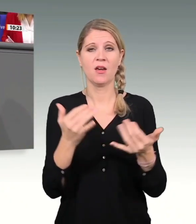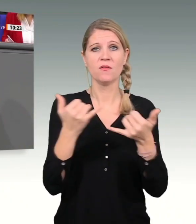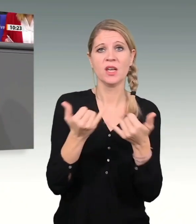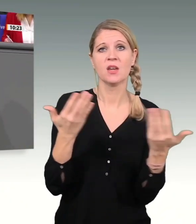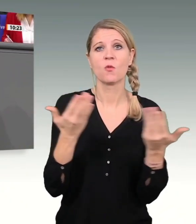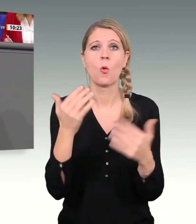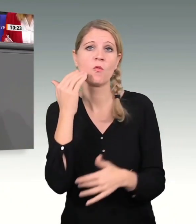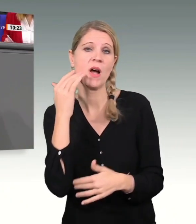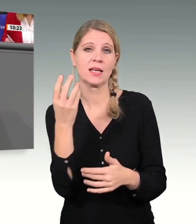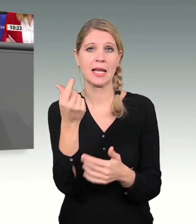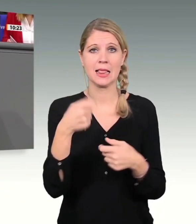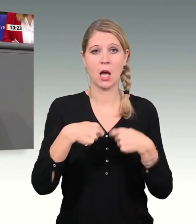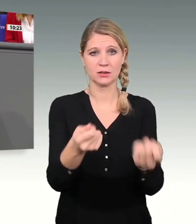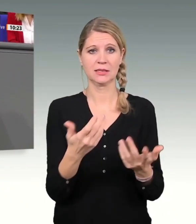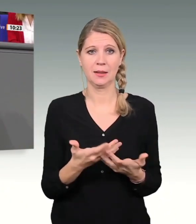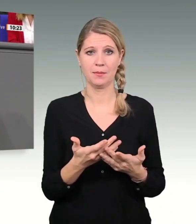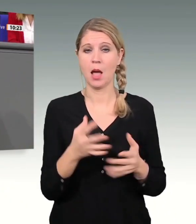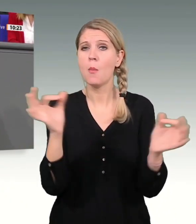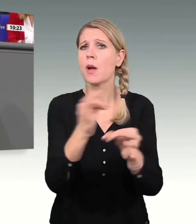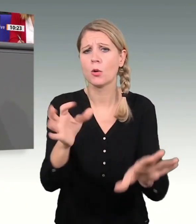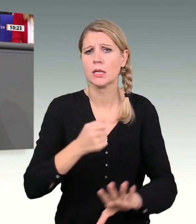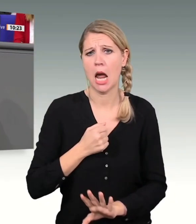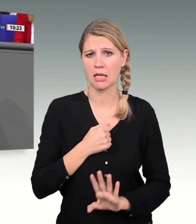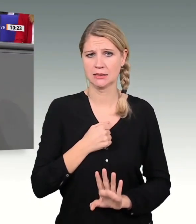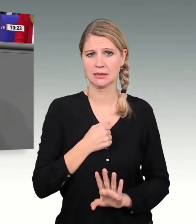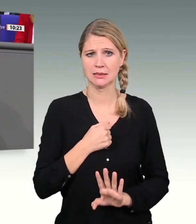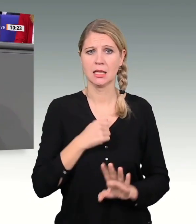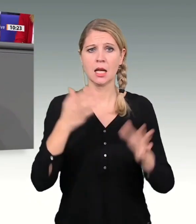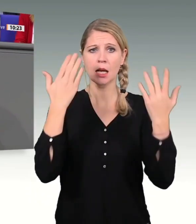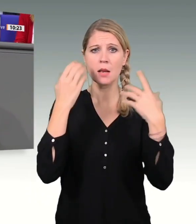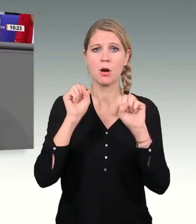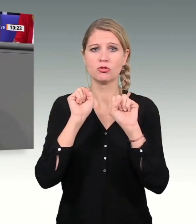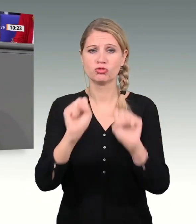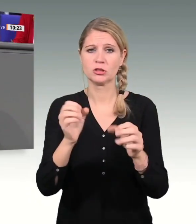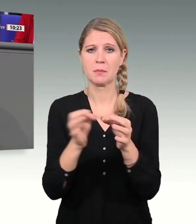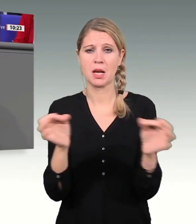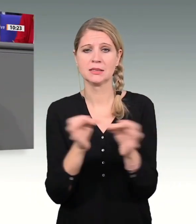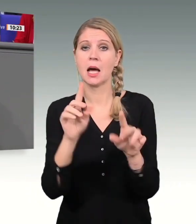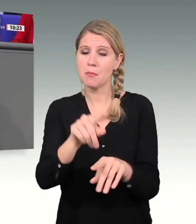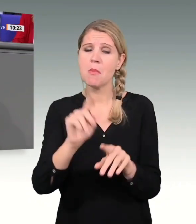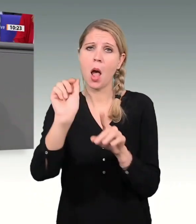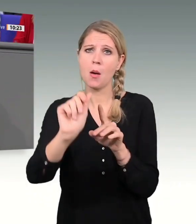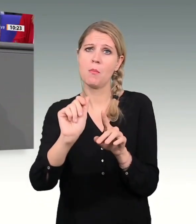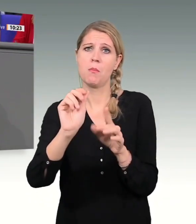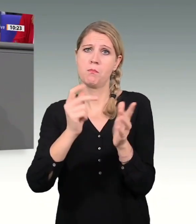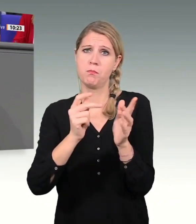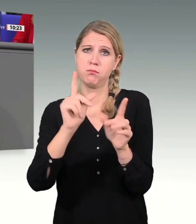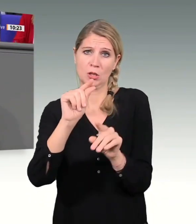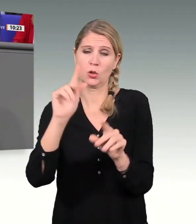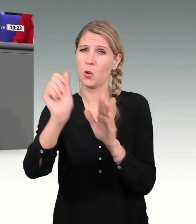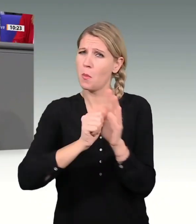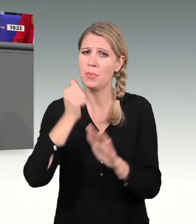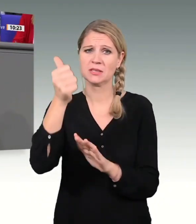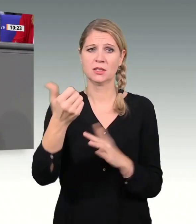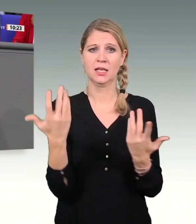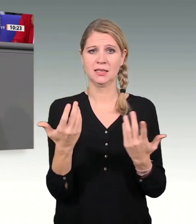Klimaschutzmaßnahmen sind von besonderer Bedeutung. Ich erinnere hier an die Rechtsprechung des Bundesverfassungsgerichts, das uns einiges an Hausaufgaben